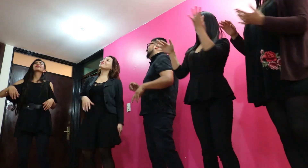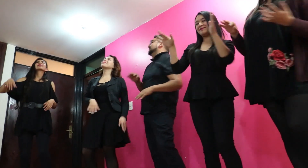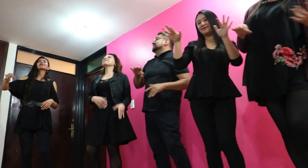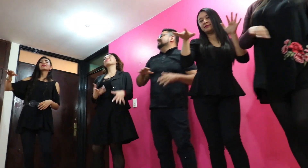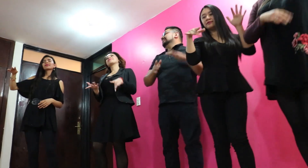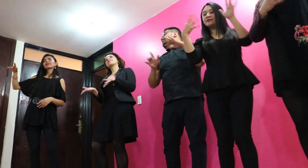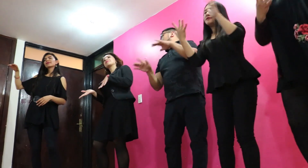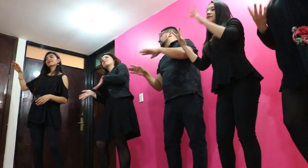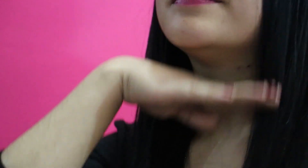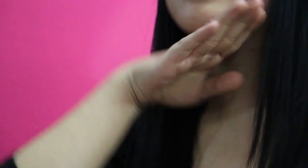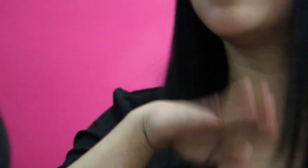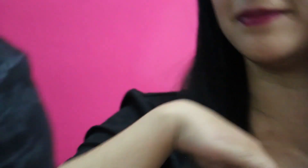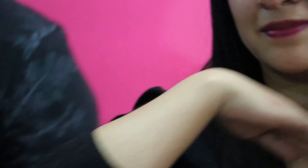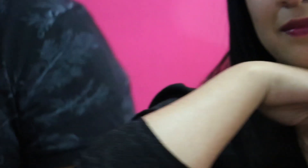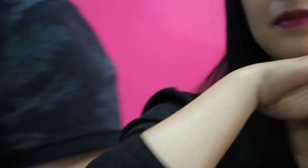necesidad familiar o por lo profesional.